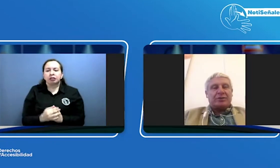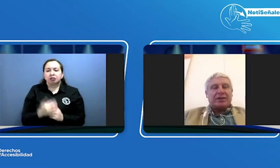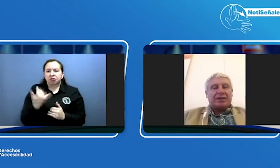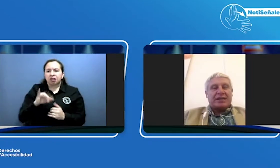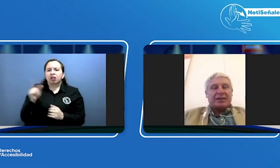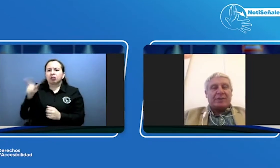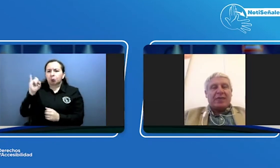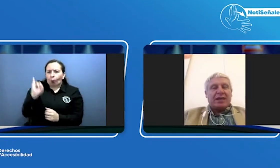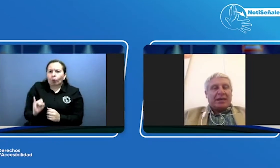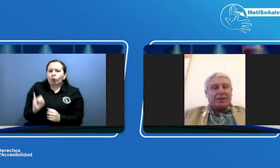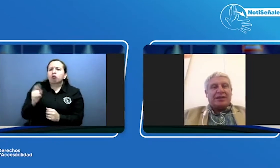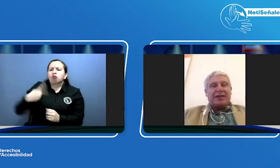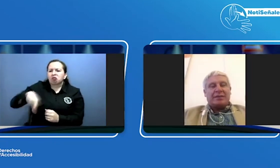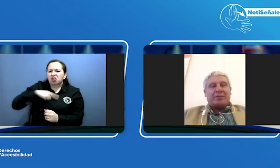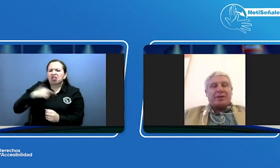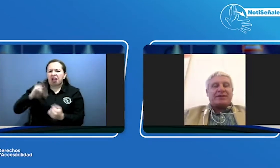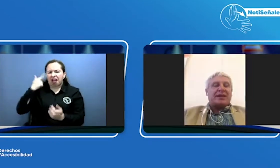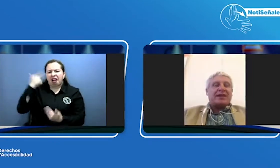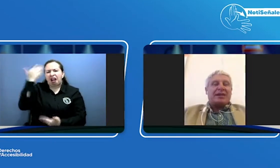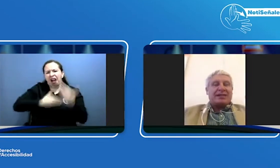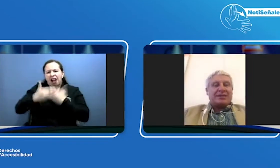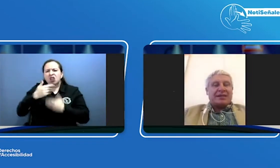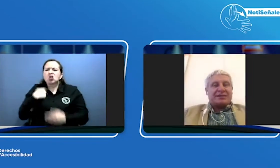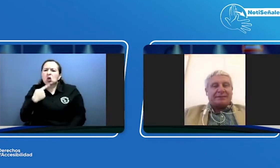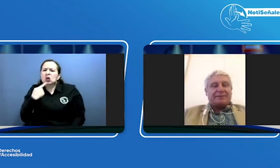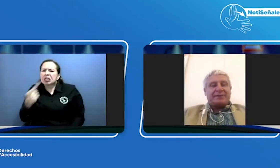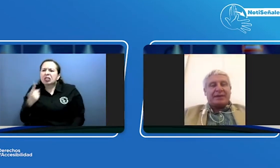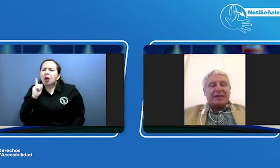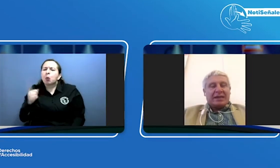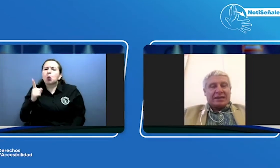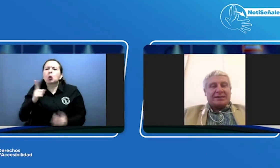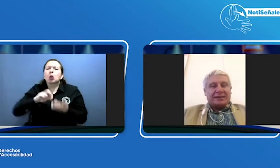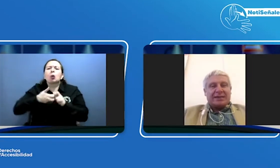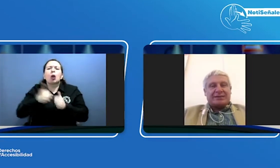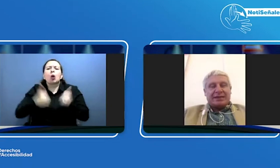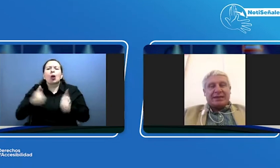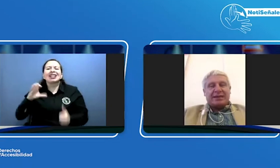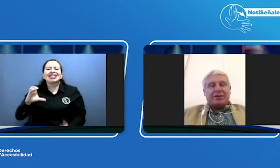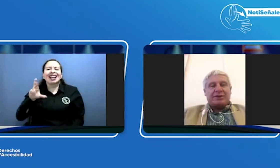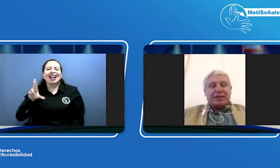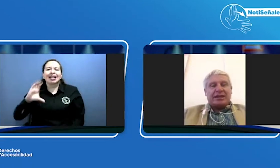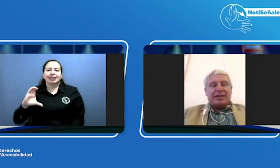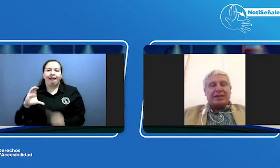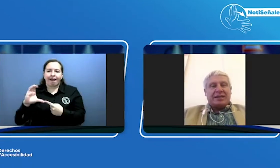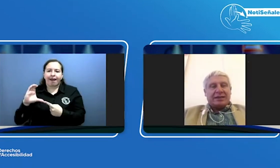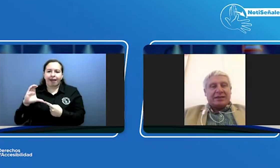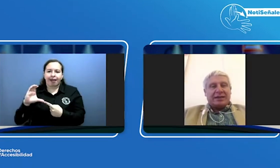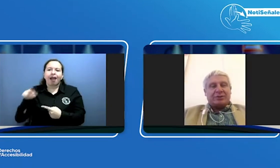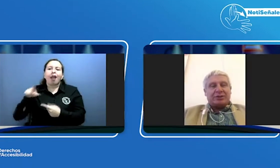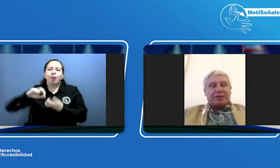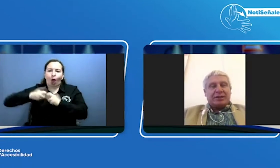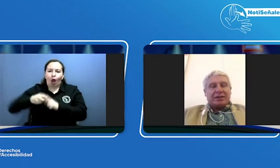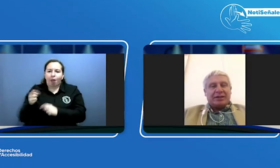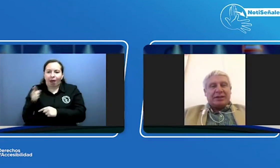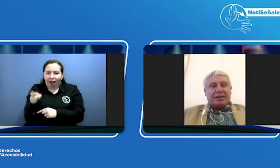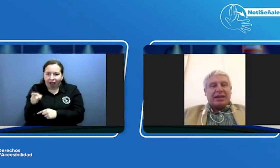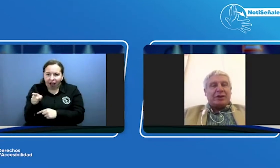analizando y yo les dije que el problema estaba en el CRC que el CRC era el que hoy tenía digamos la no